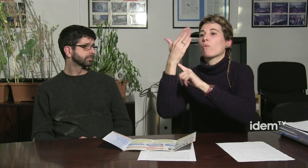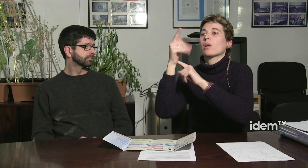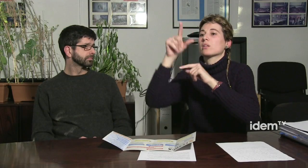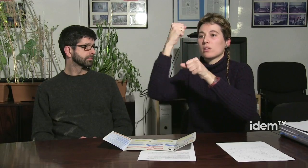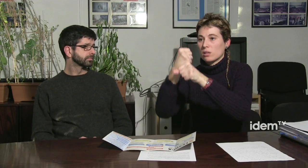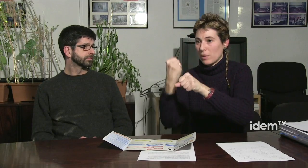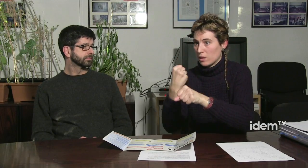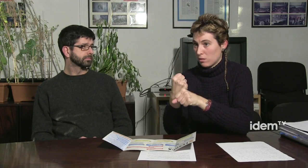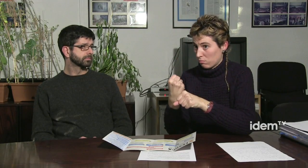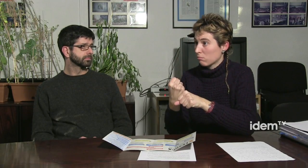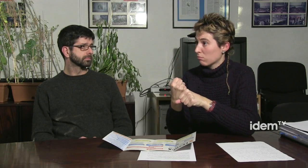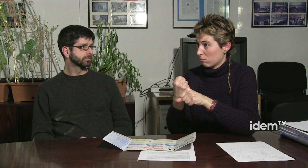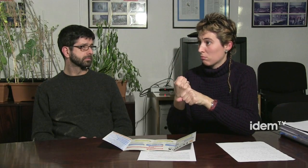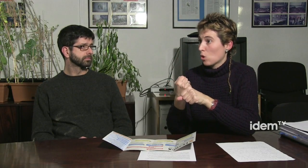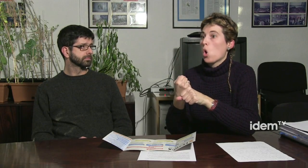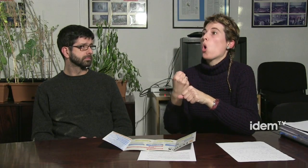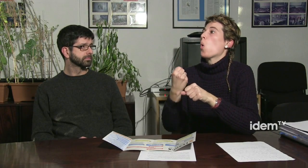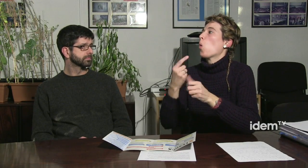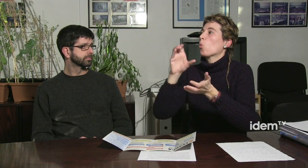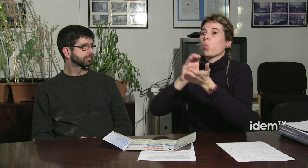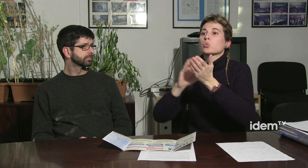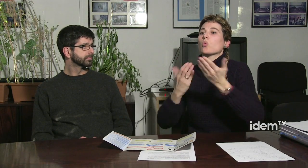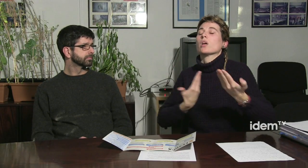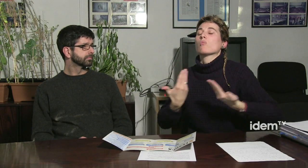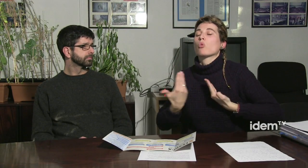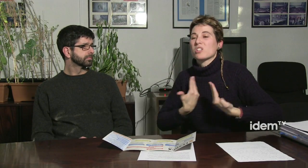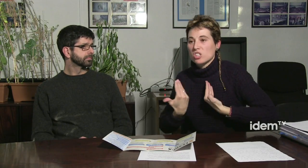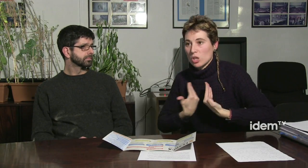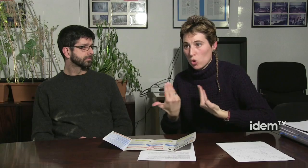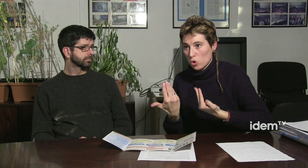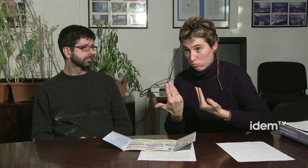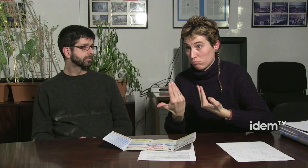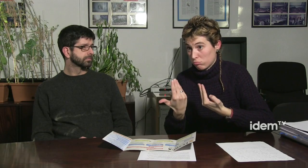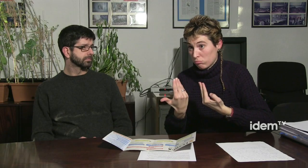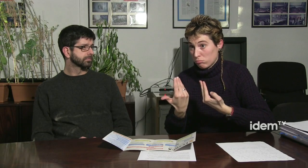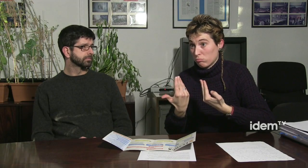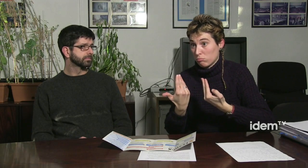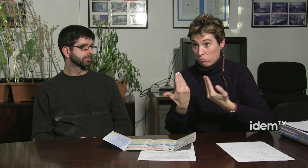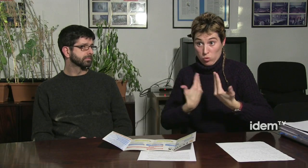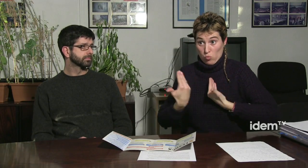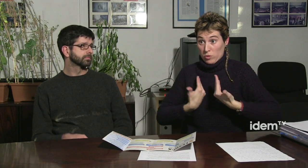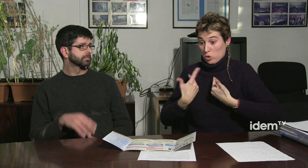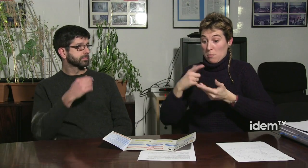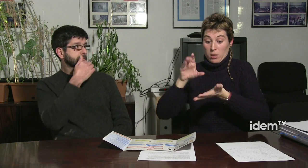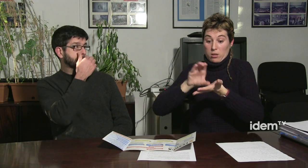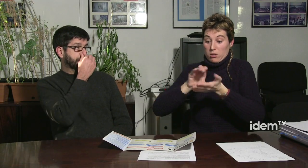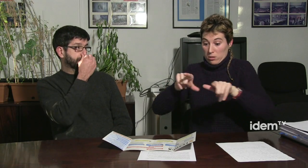no sé, per exemple, la presentació de treballs o cursos de formació